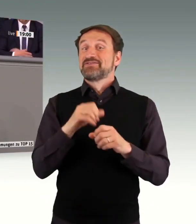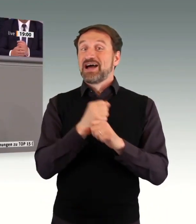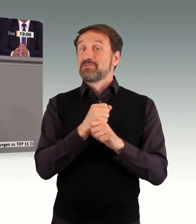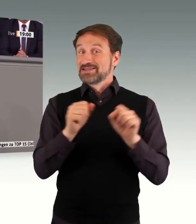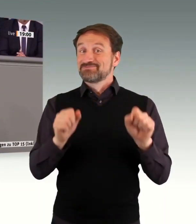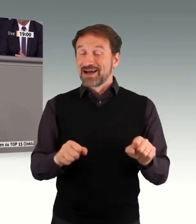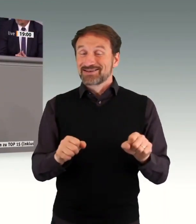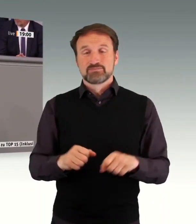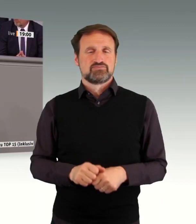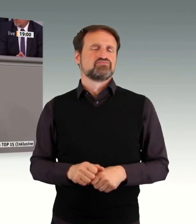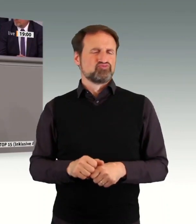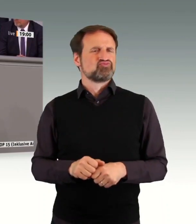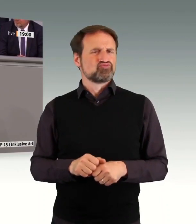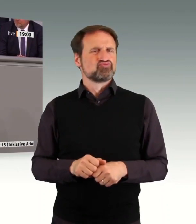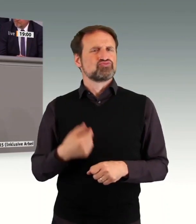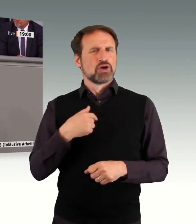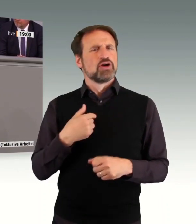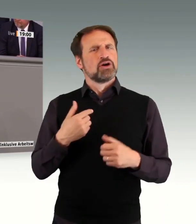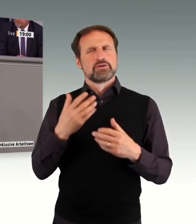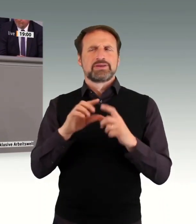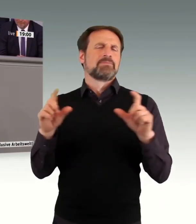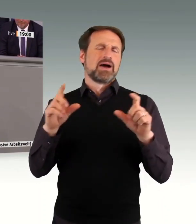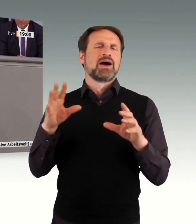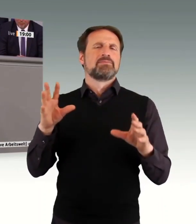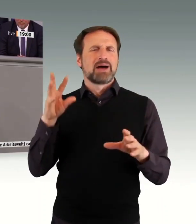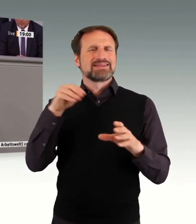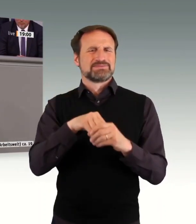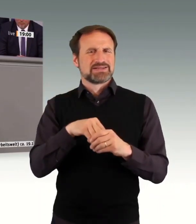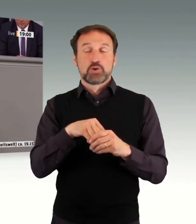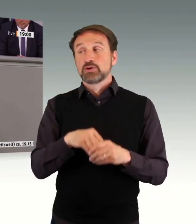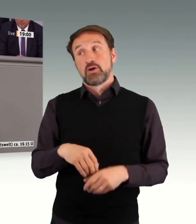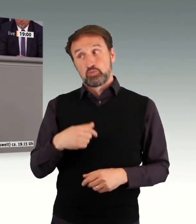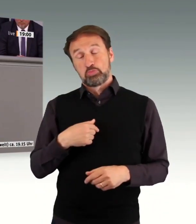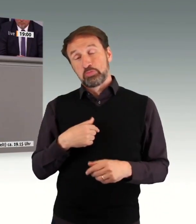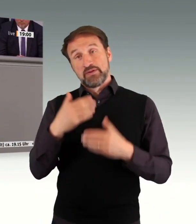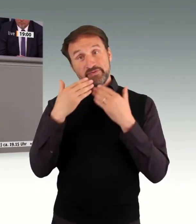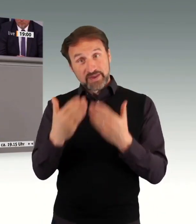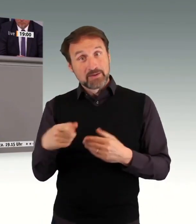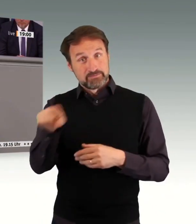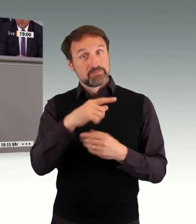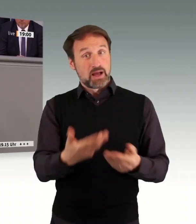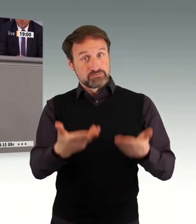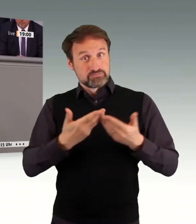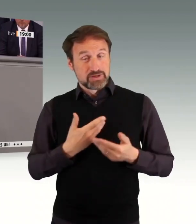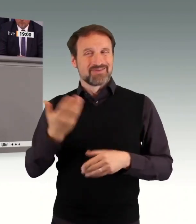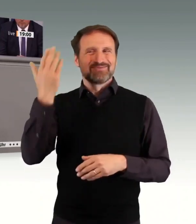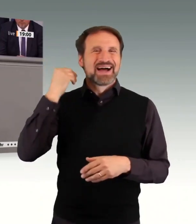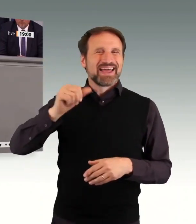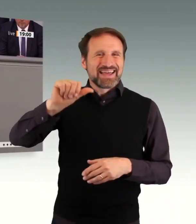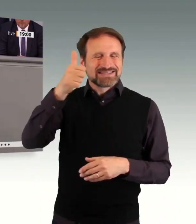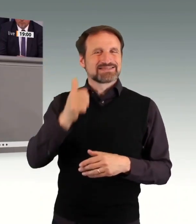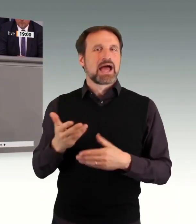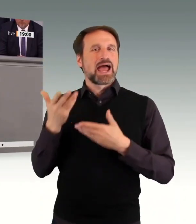sind wir dankbar, dass Sie das getan haben. Denn, da muss man mal sagen, bei der ersten Einbringung hier haben es nahezu alle Reden zu diesem